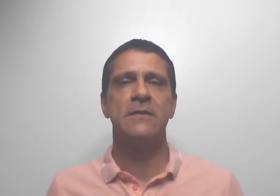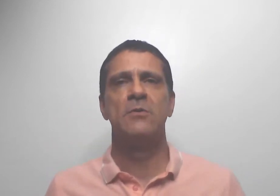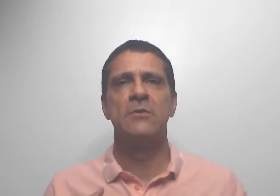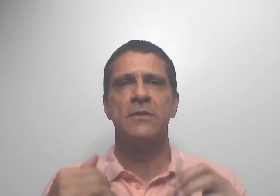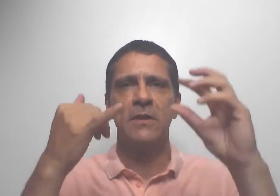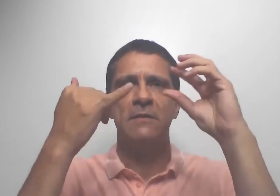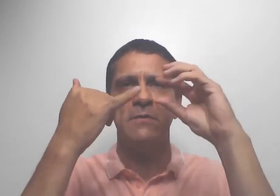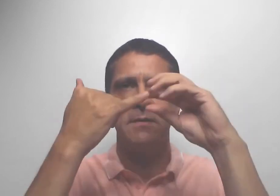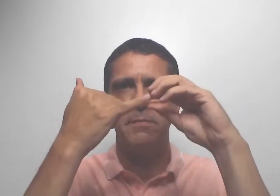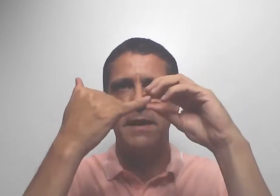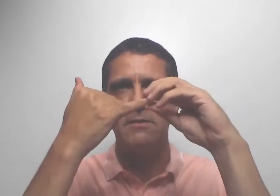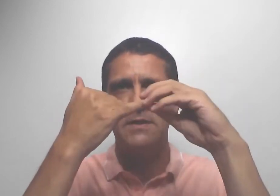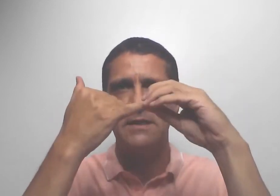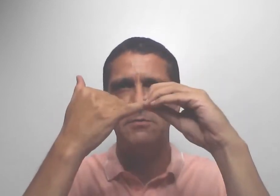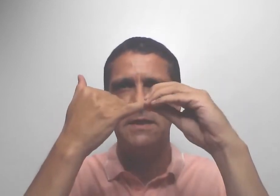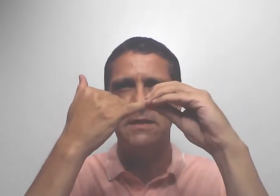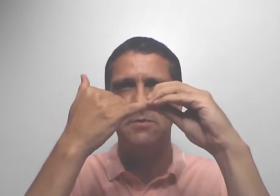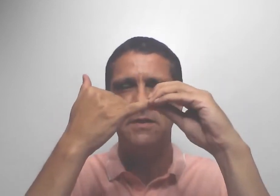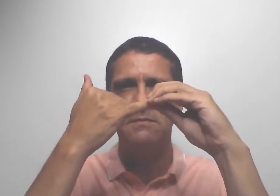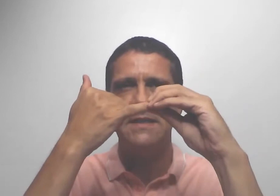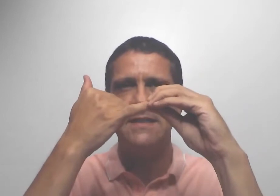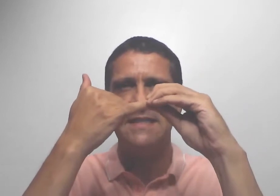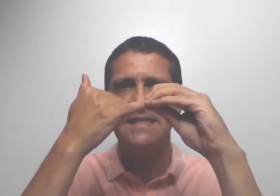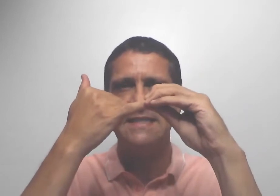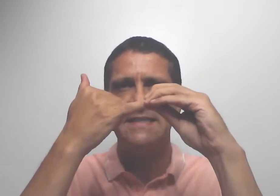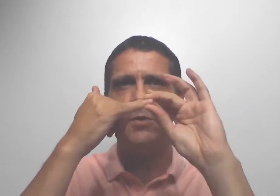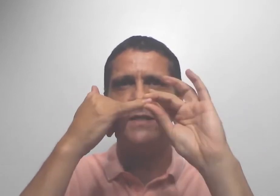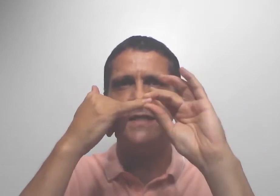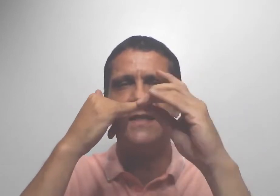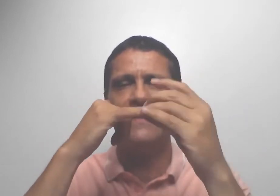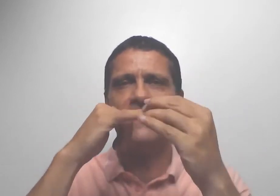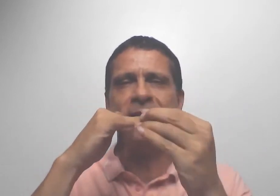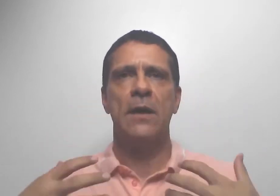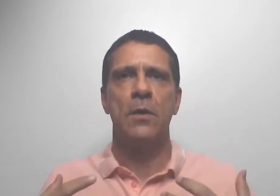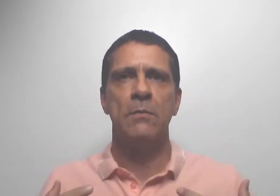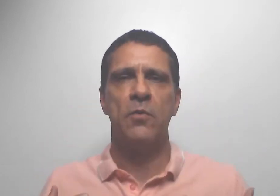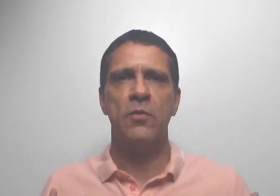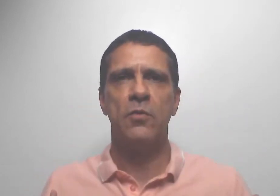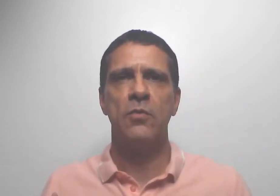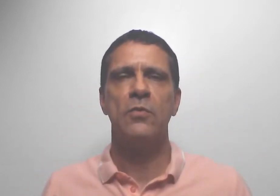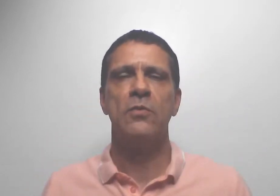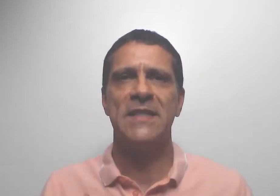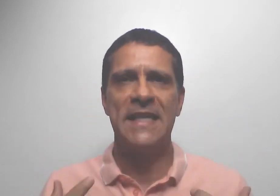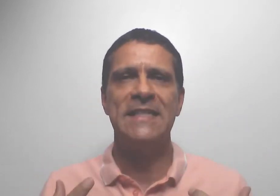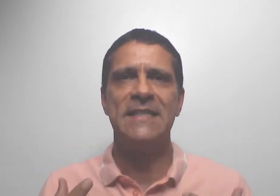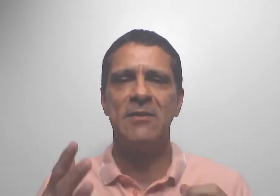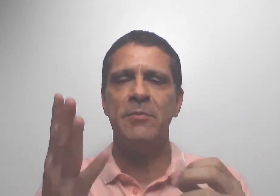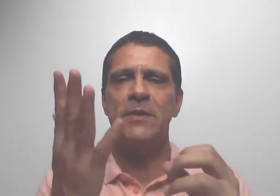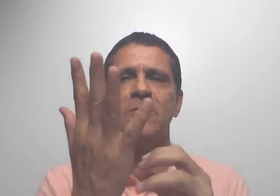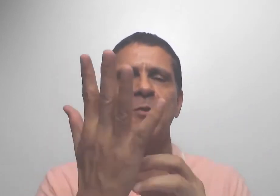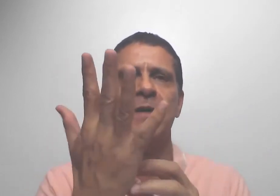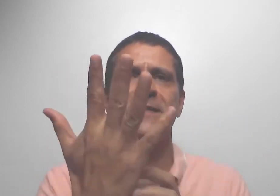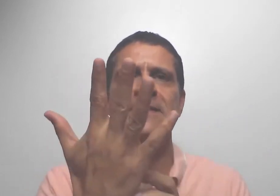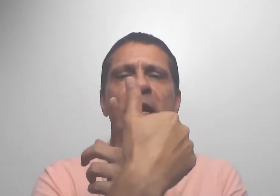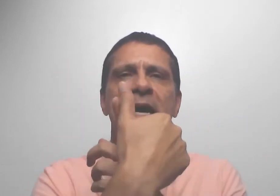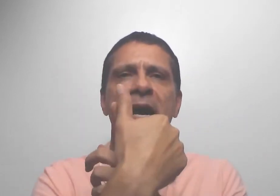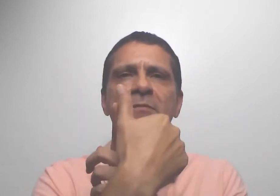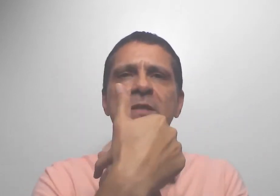pressão, não sei o que, você pega no dedo mínimo e massageia. A pontinha, você está vitalizando a pessoa. No polegar,